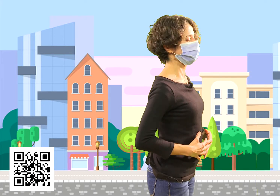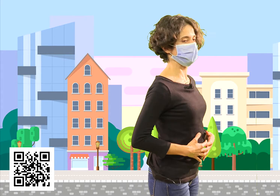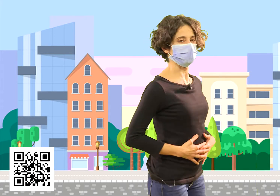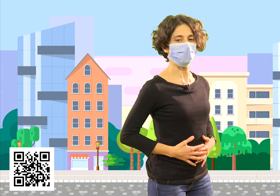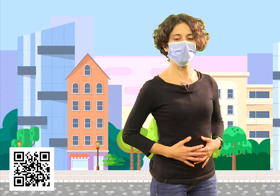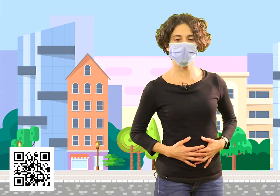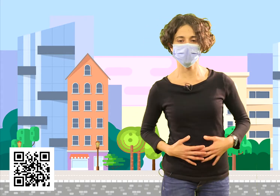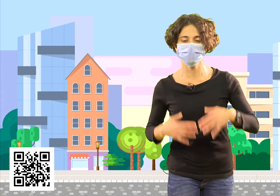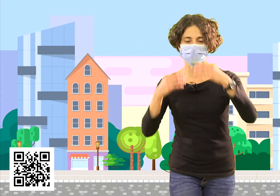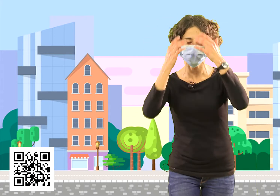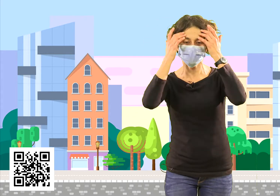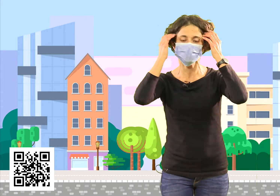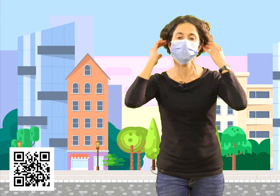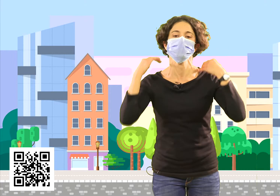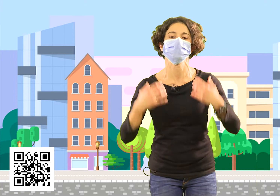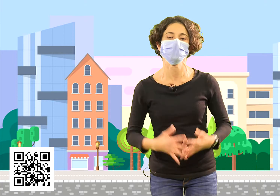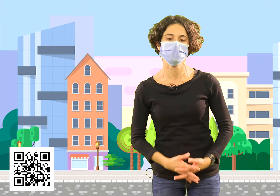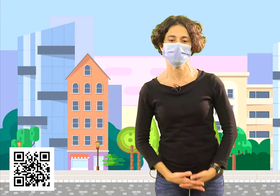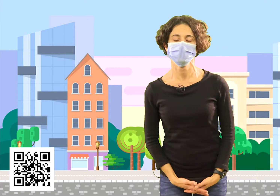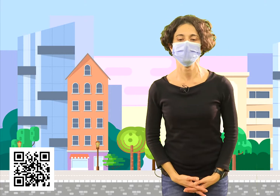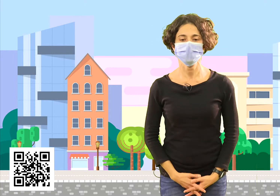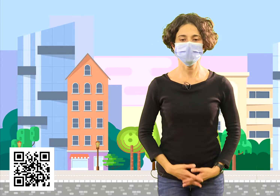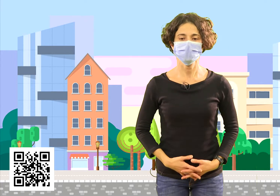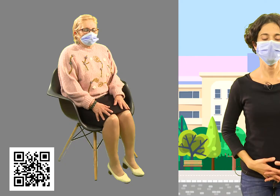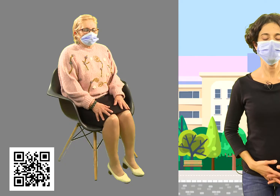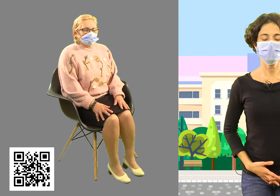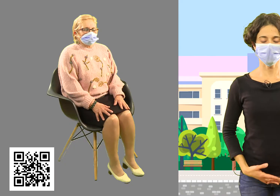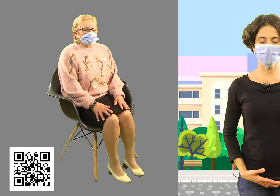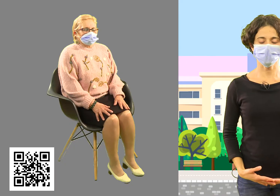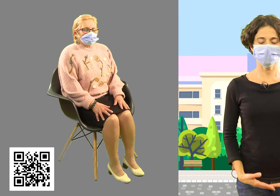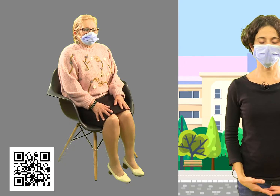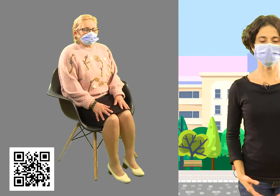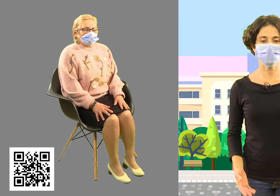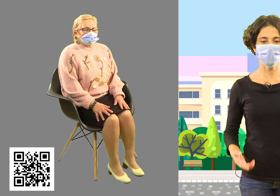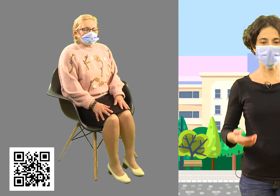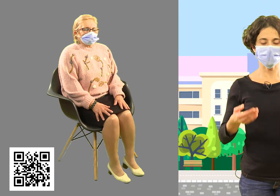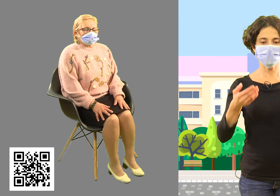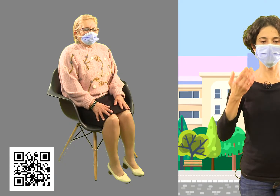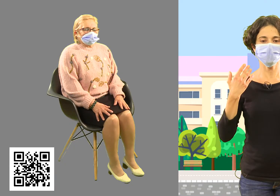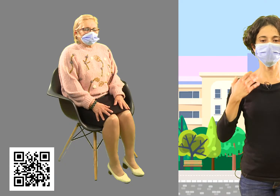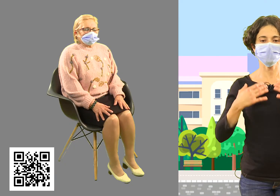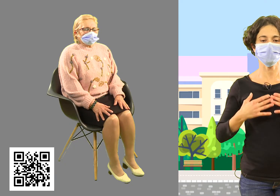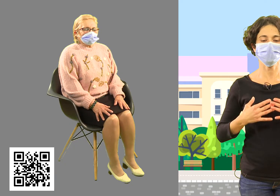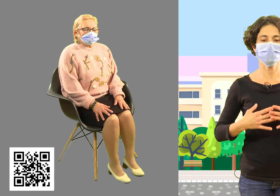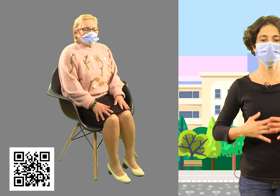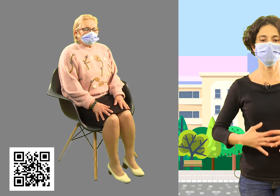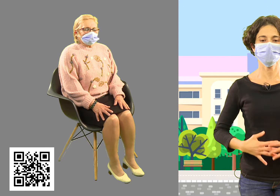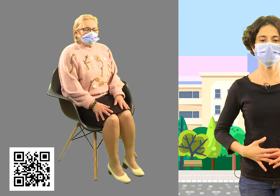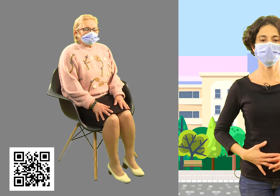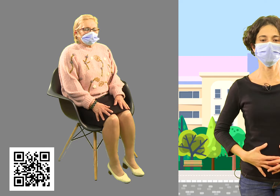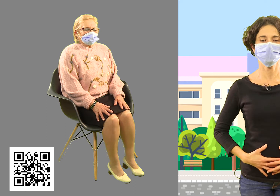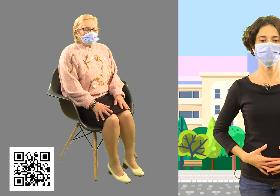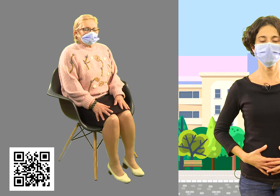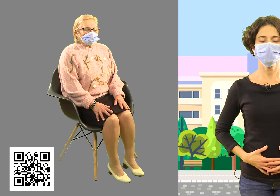Vamos allá. Ahora lo vamos a hacer todos juntos desde casa. Recuerden, tomamos aire por la nariz, llenando bien los